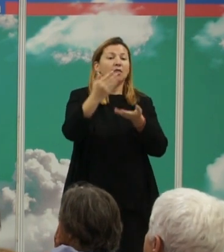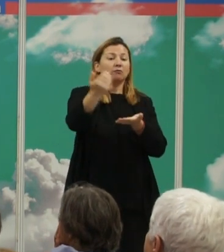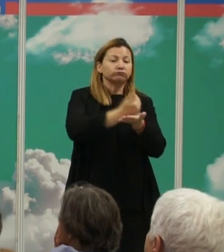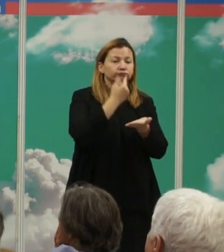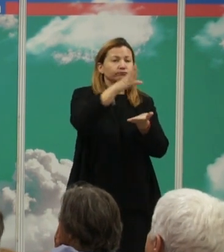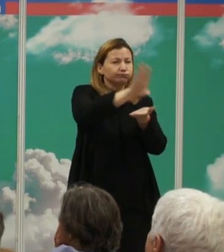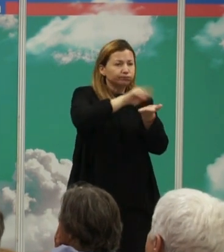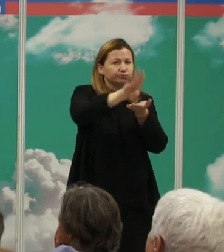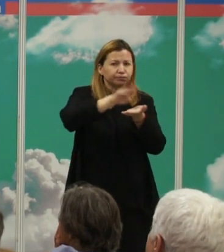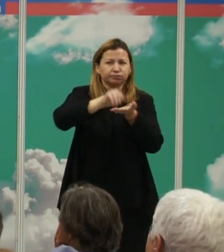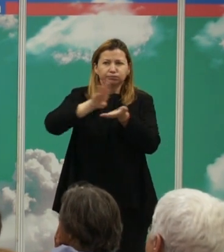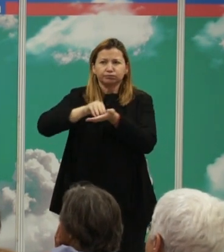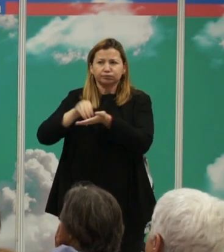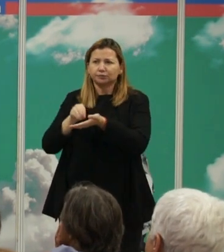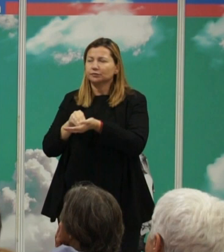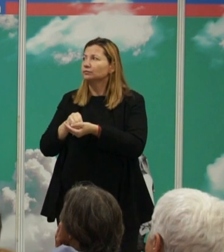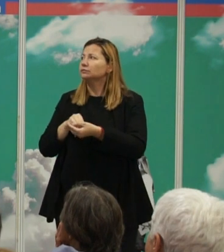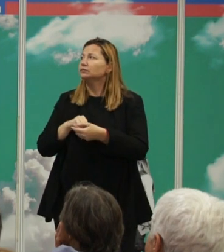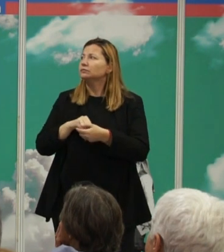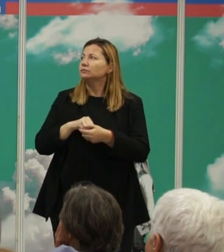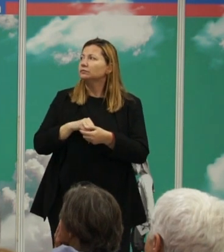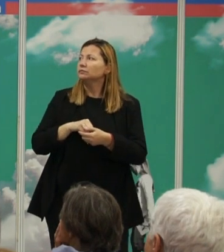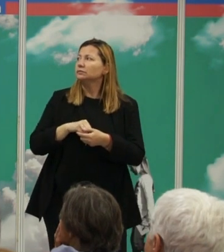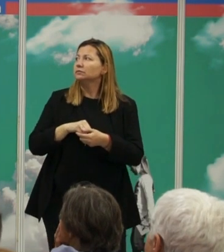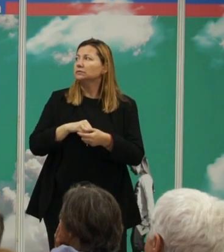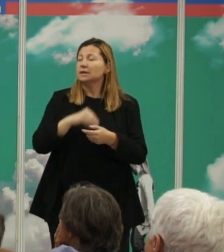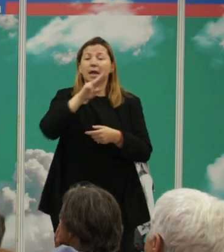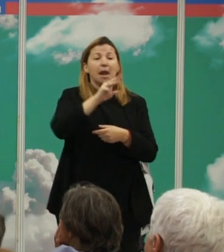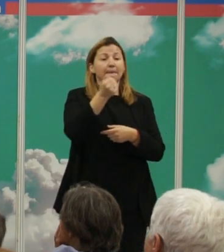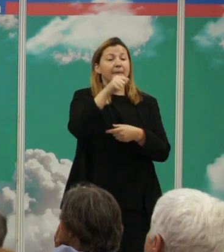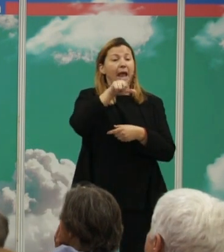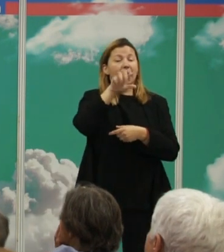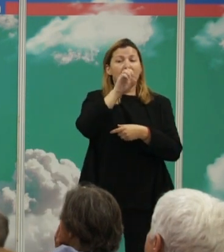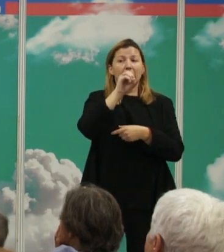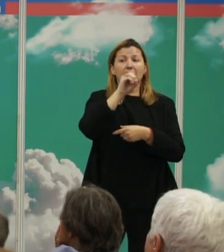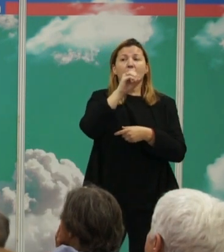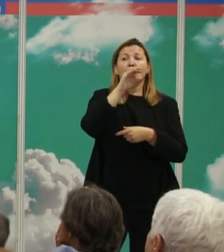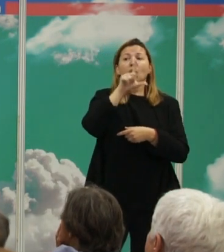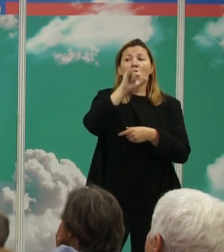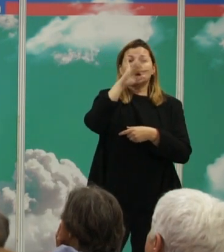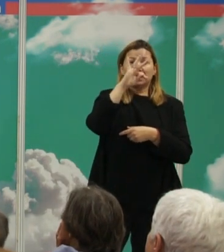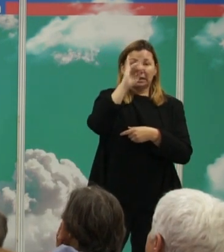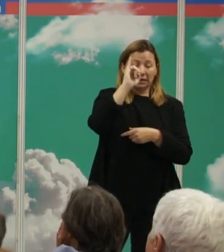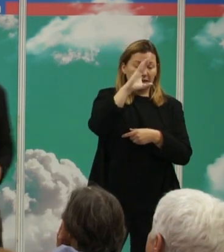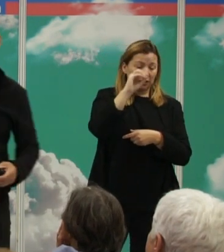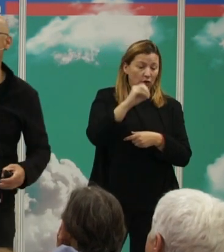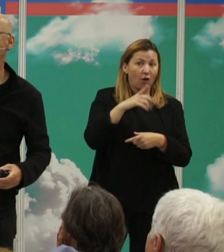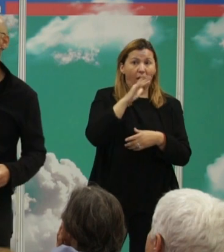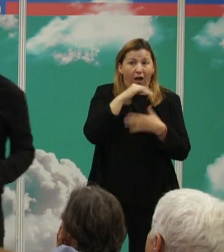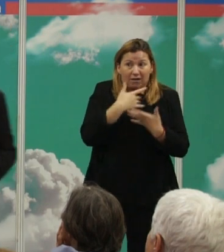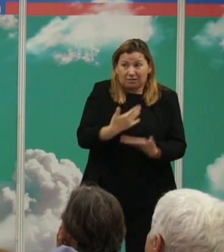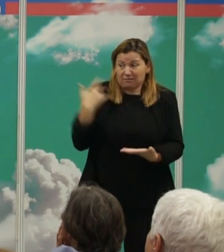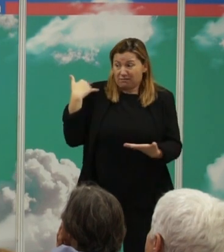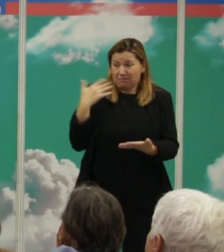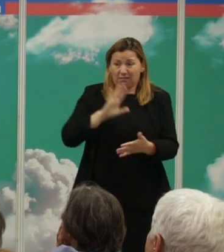letal en sociedades humanas desde el paleolítico 50.000 años de antigüedad hasta la actualidad utilizando en la actualidad